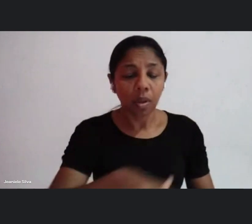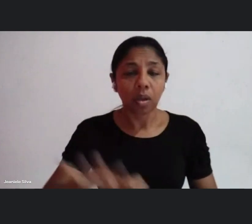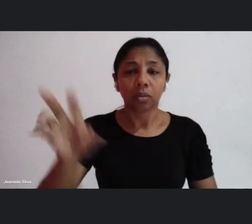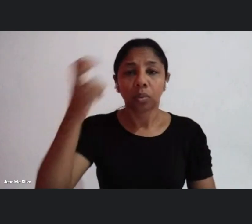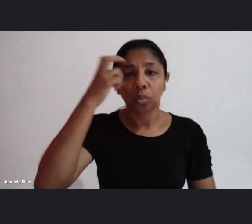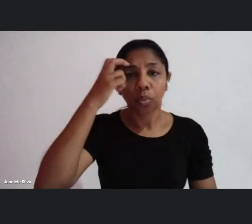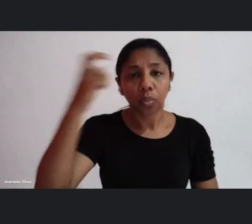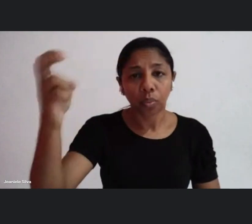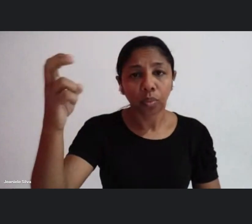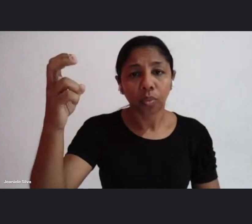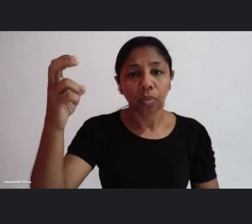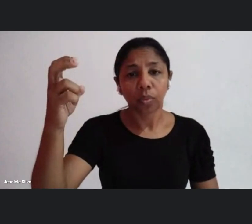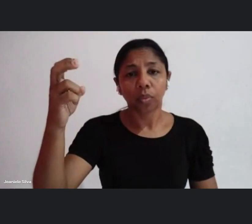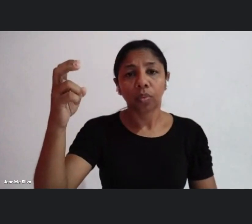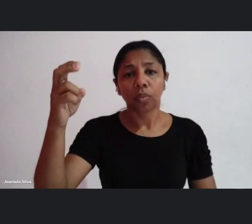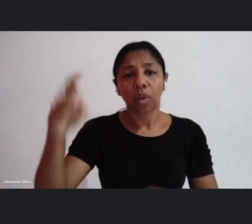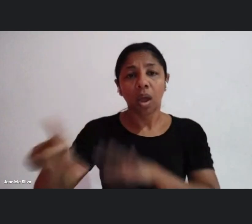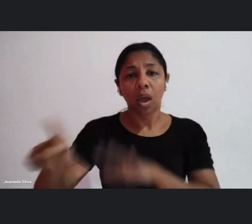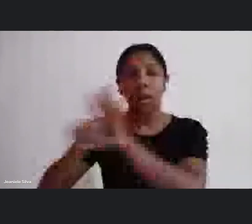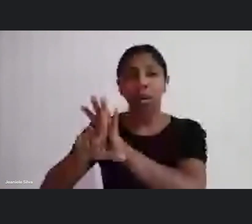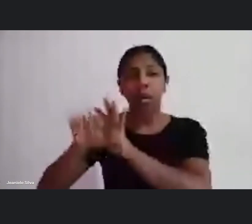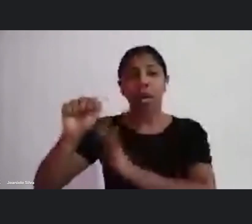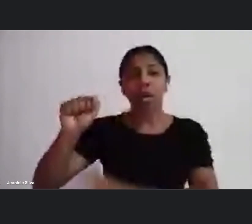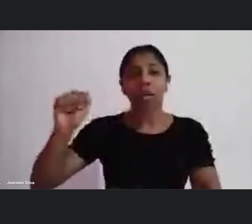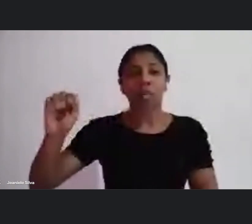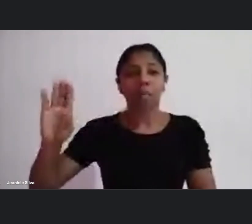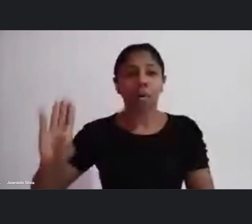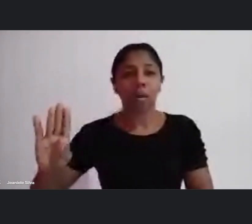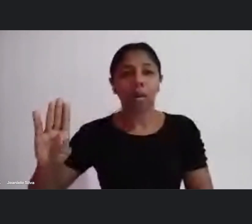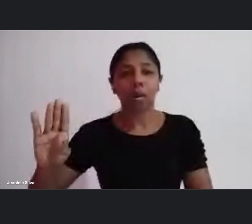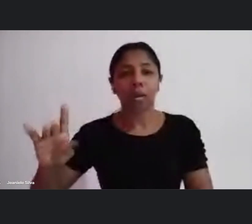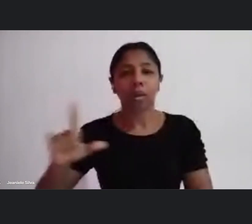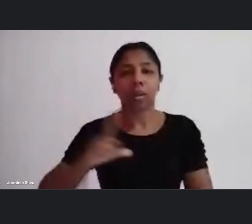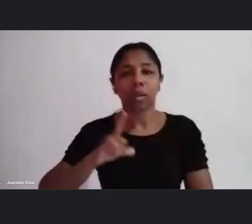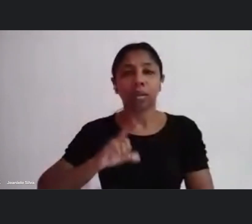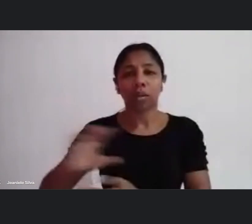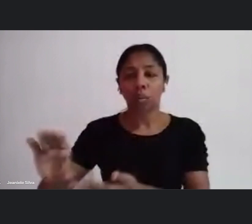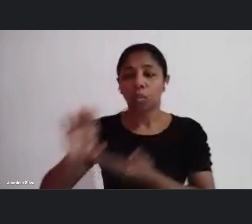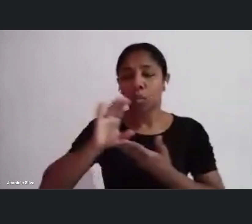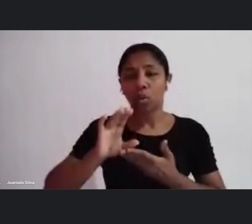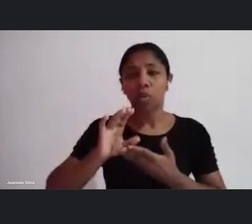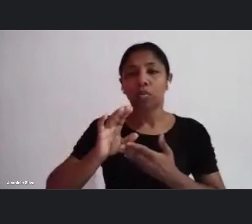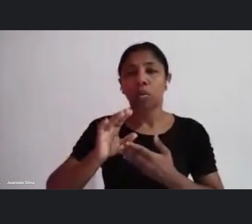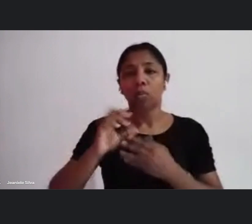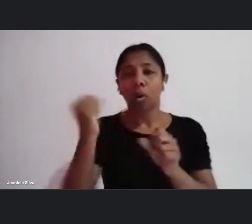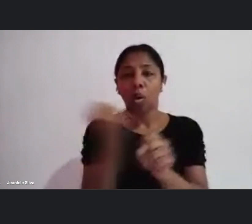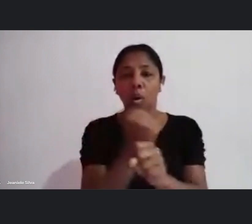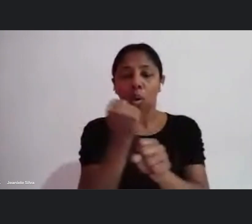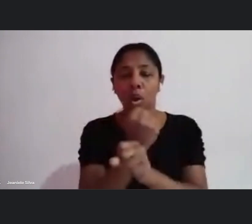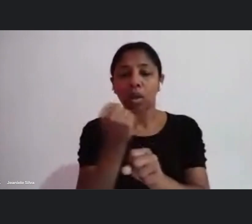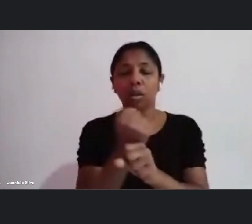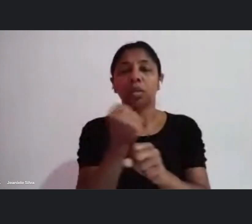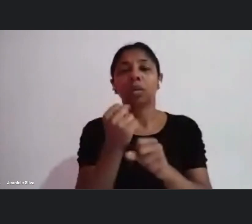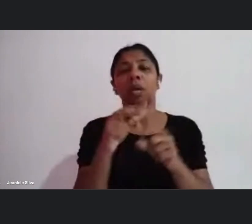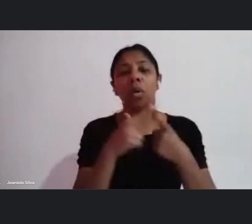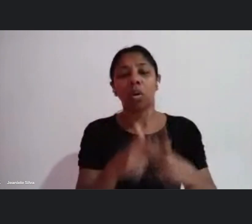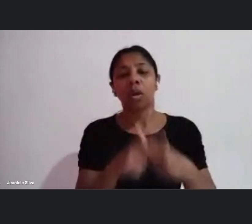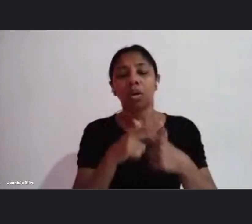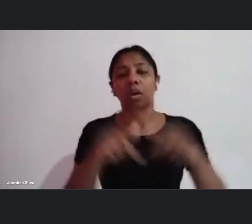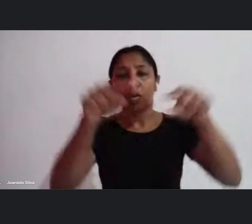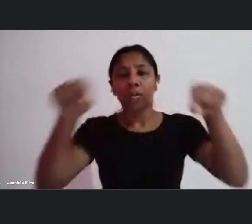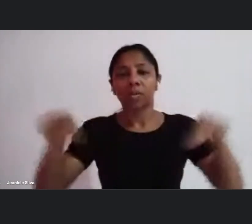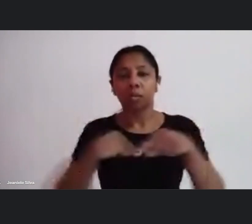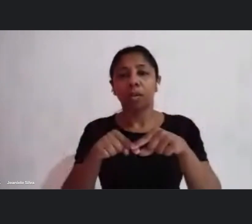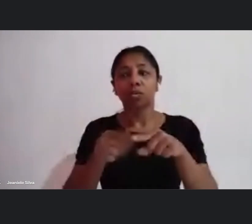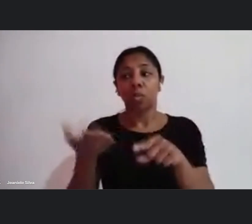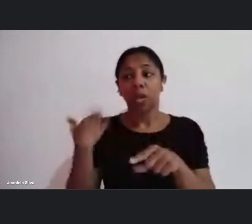ao de Blanc existe um inciso de um recurso que foi para a manutenção dos espaços mesmo fechados por quê? porque na Alde Blanc não estava